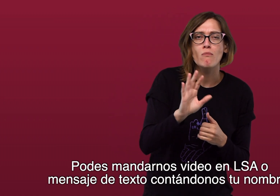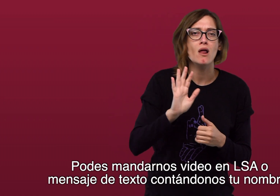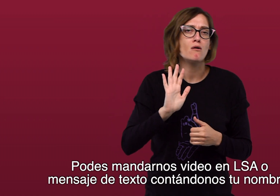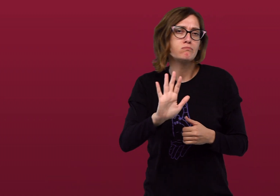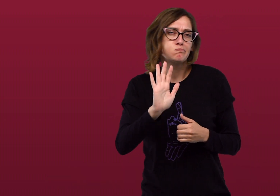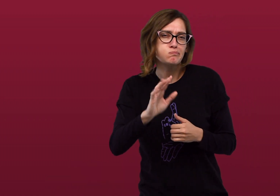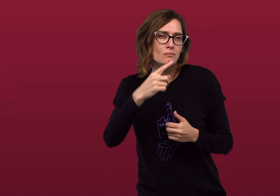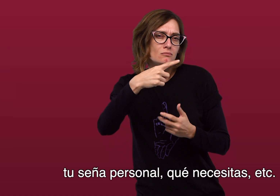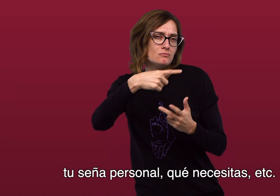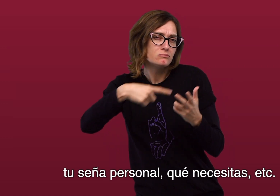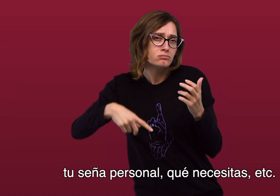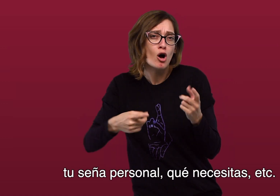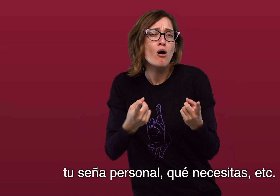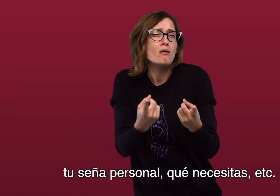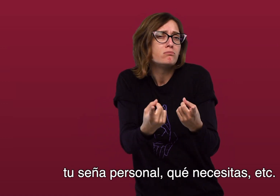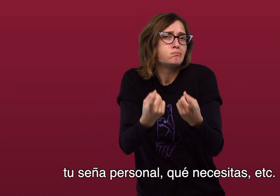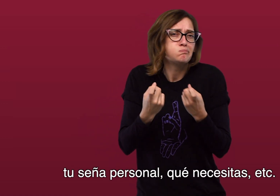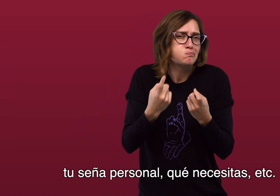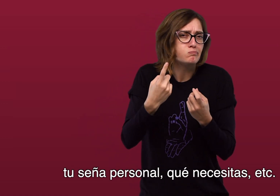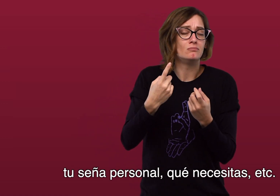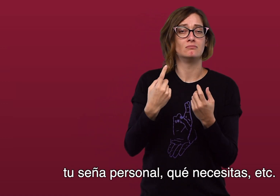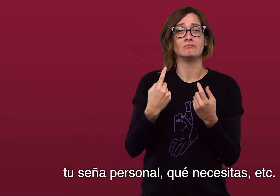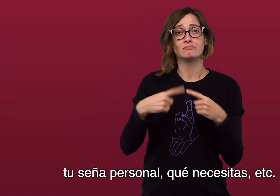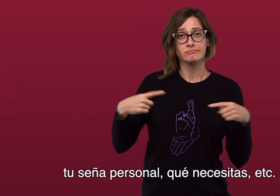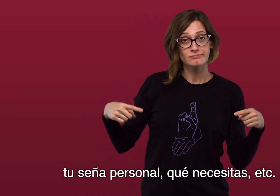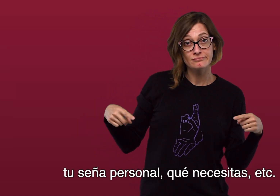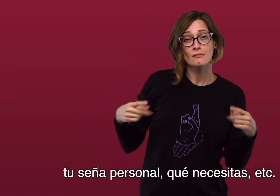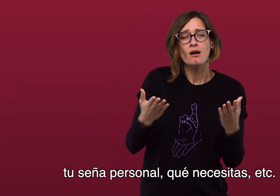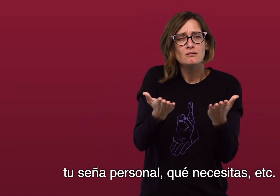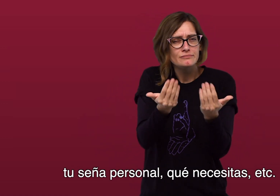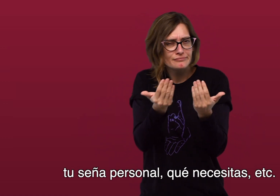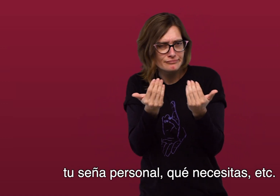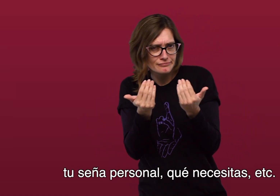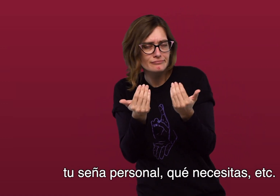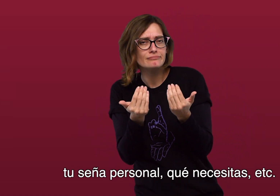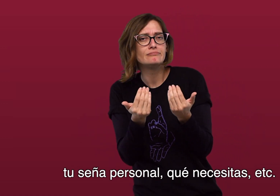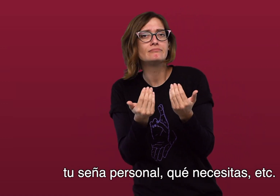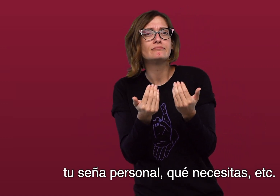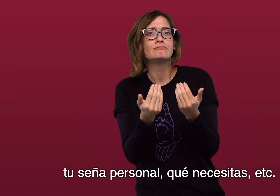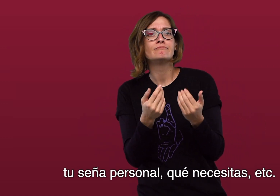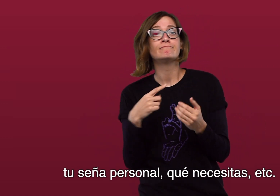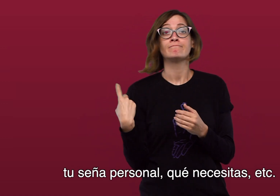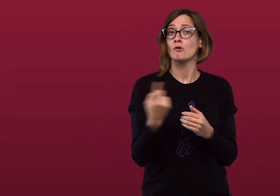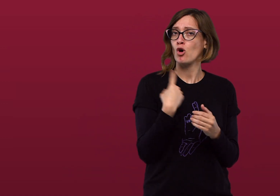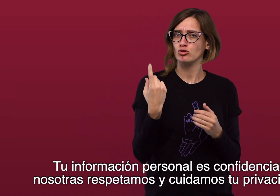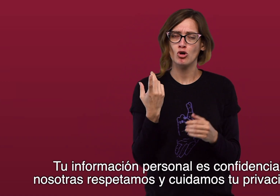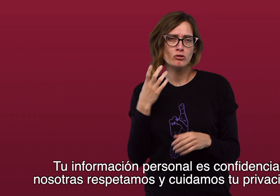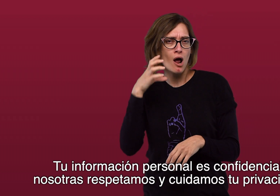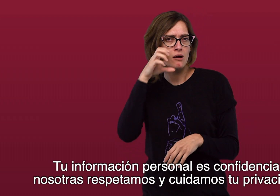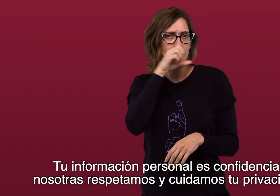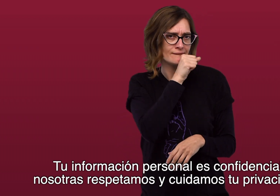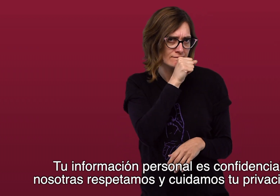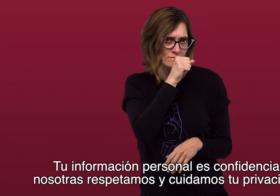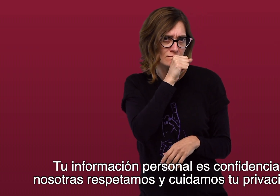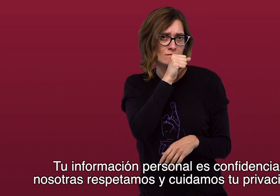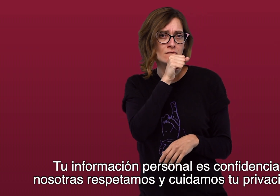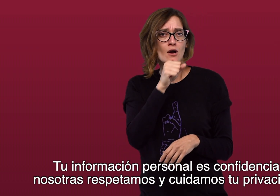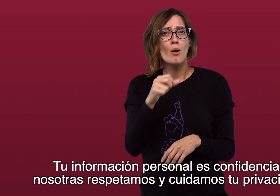tu seña personal, qué necesitas, etc. Tu información personal es